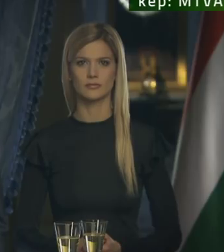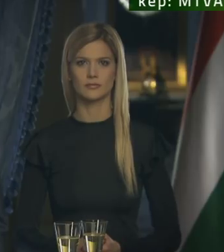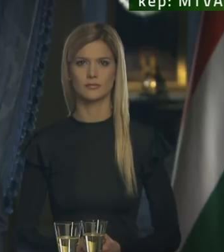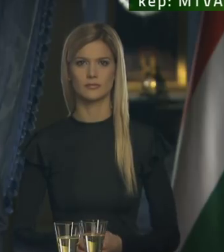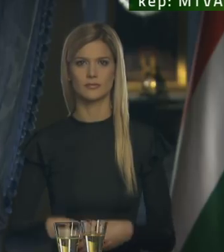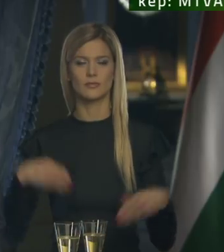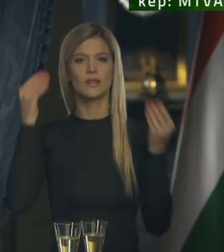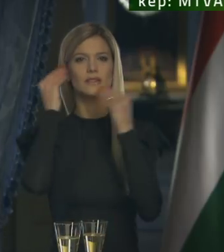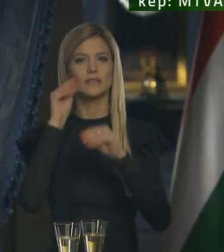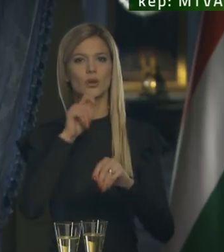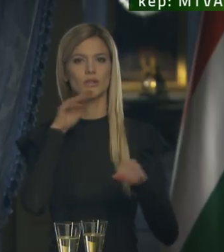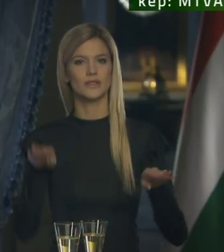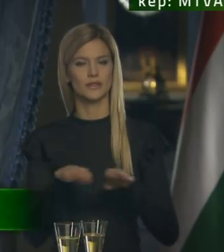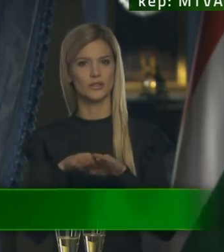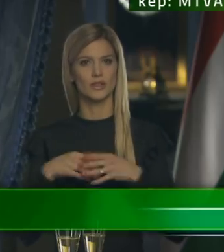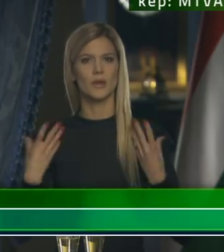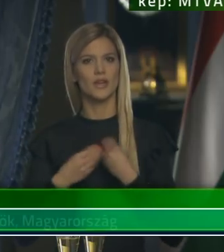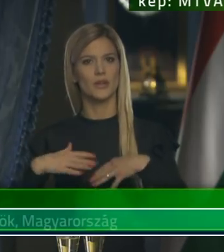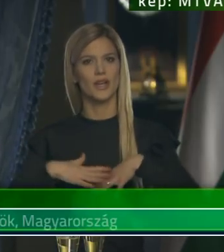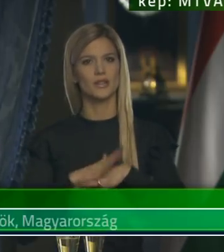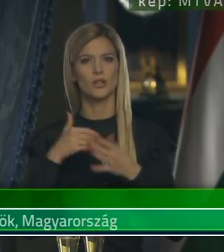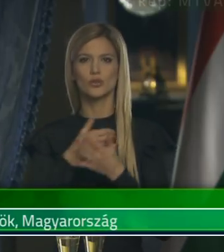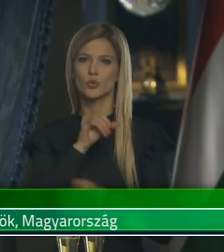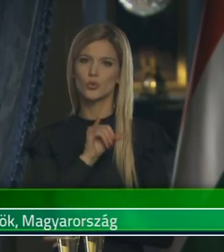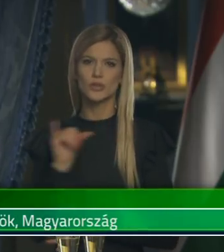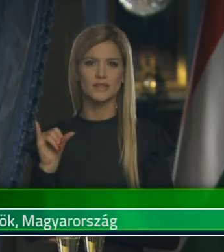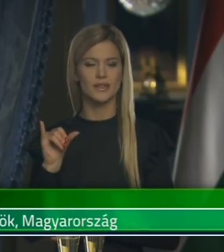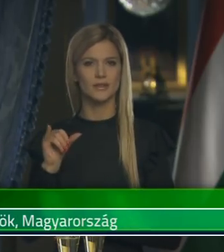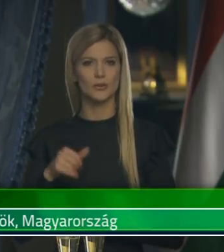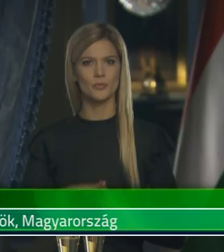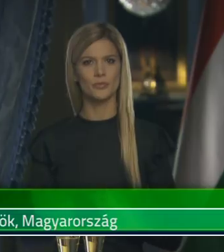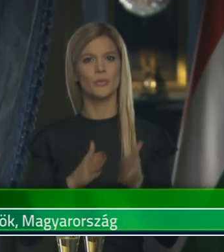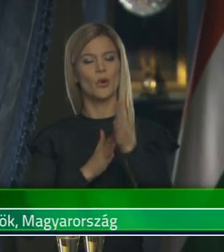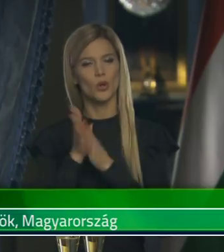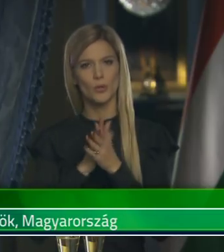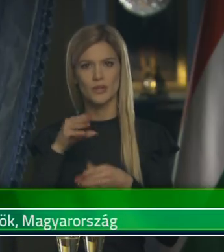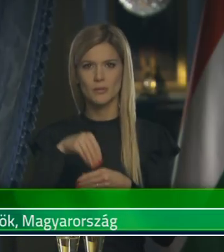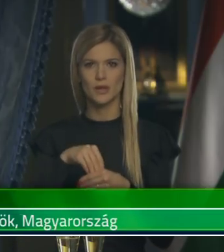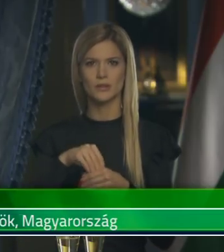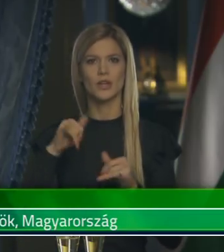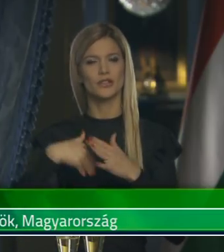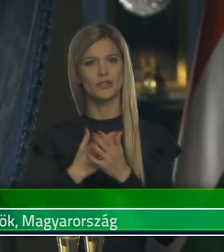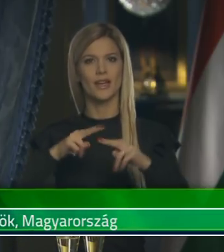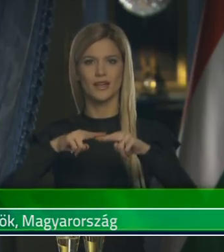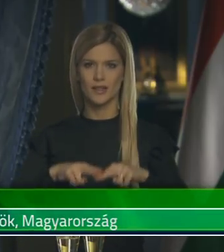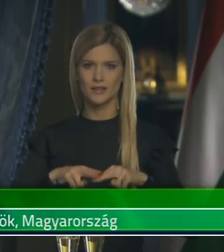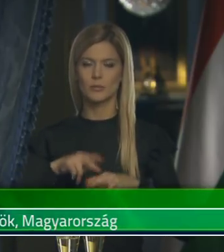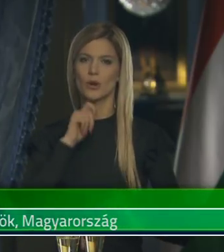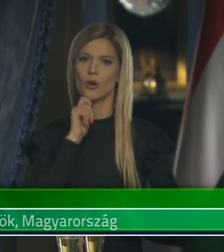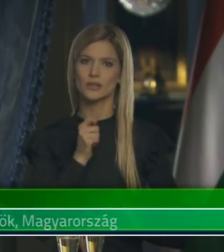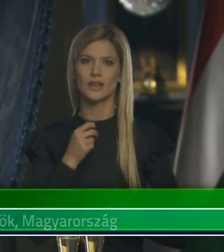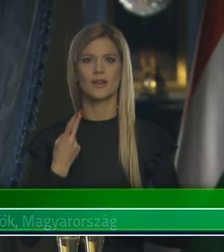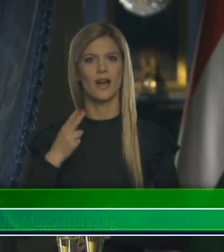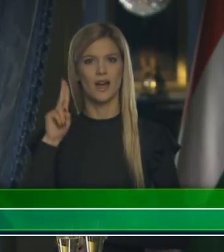Tisztelt honfitársaim! Osztozva az új esztendő örömében és ígéretében, hazánk